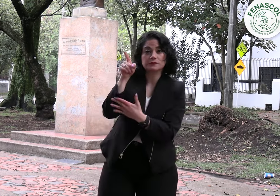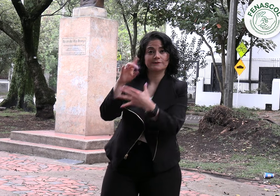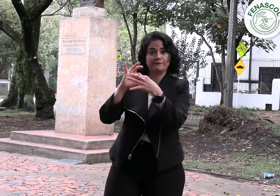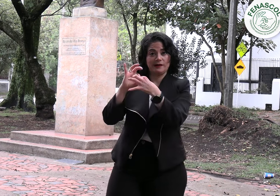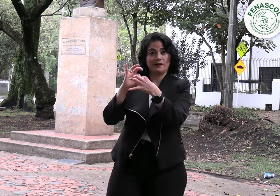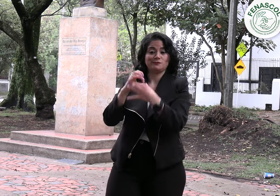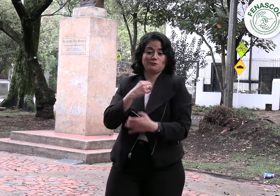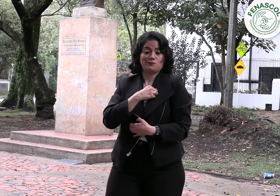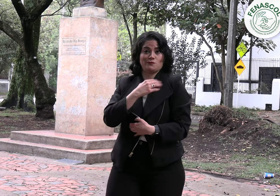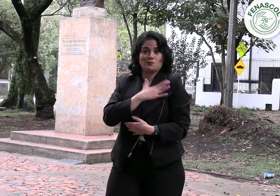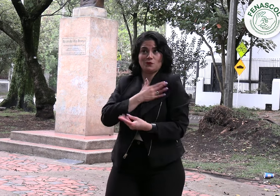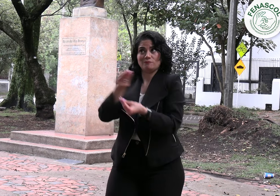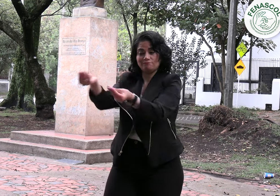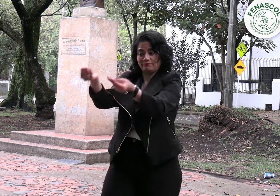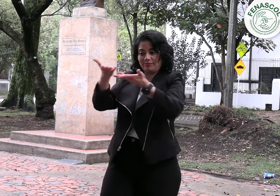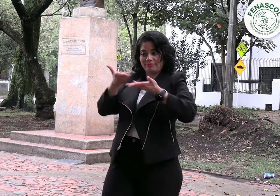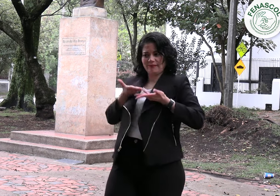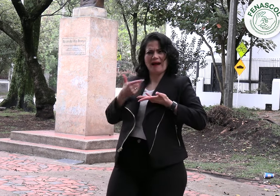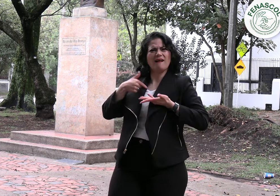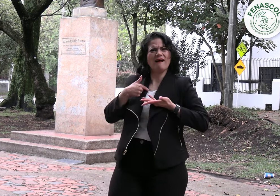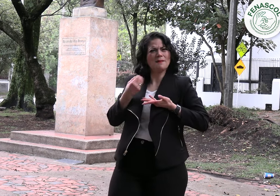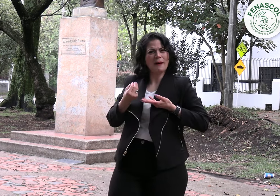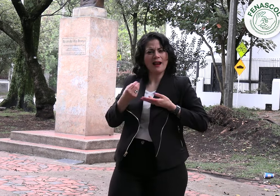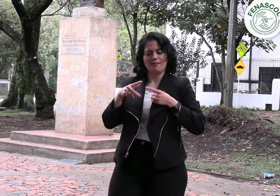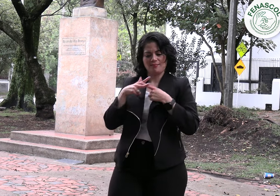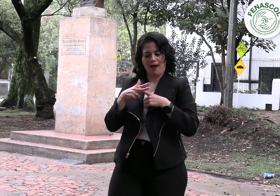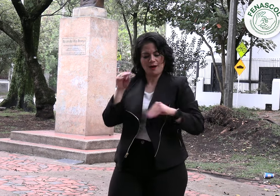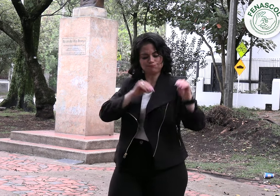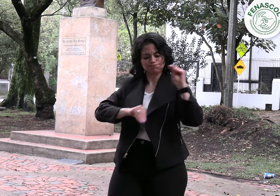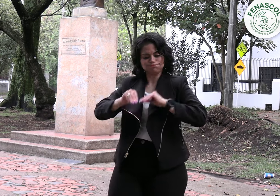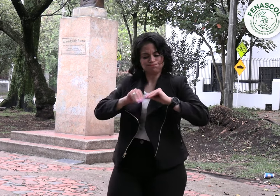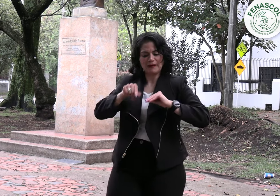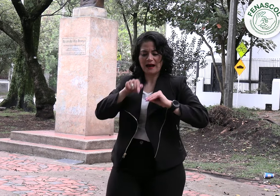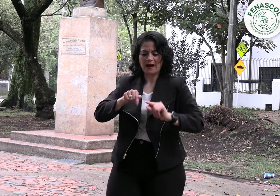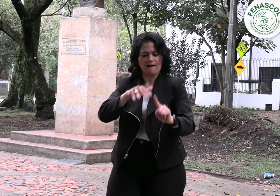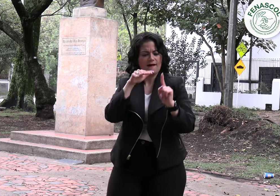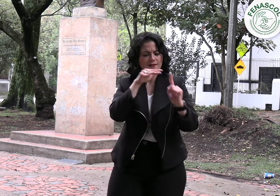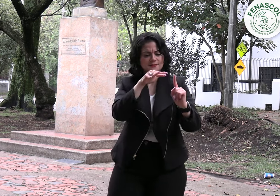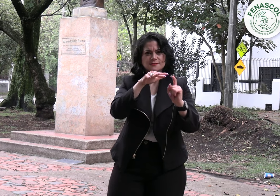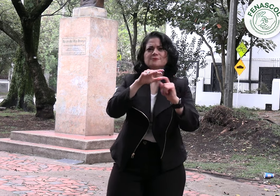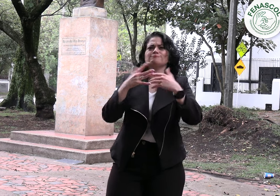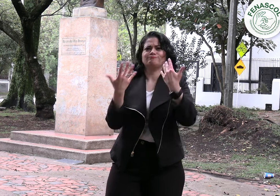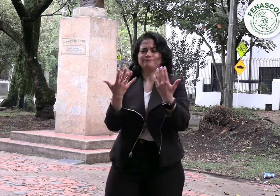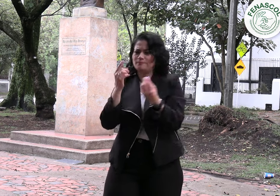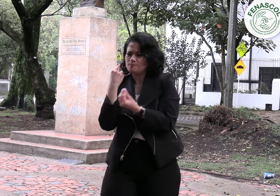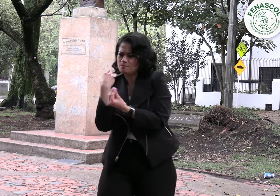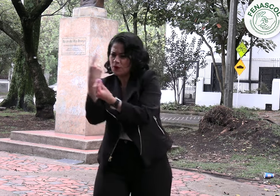Agradezco a FENASCOL por darme la oportunidad de desarrollar y liderar estos talleres de formación para las asociaciones,